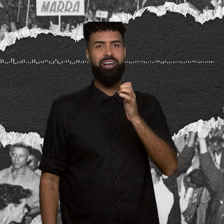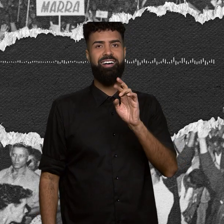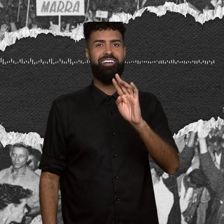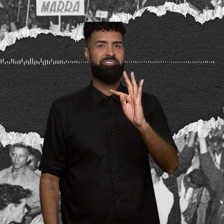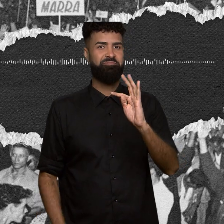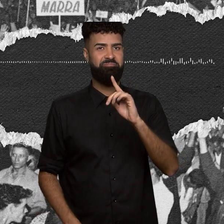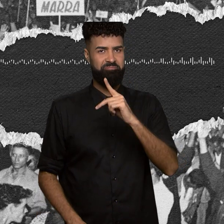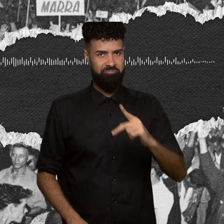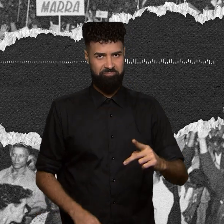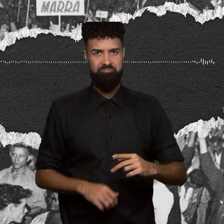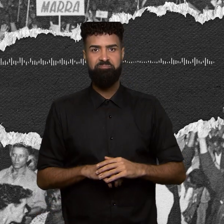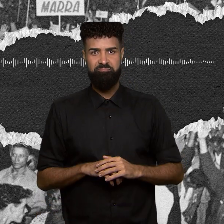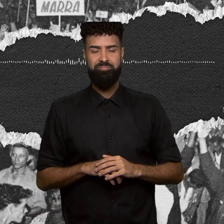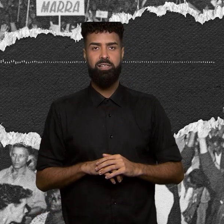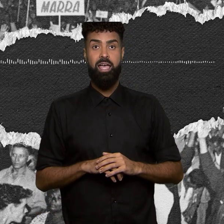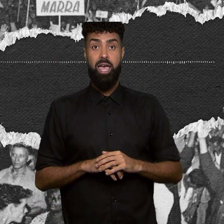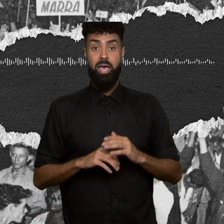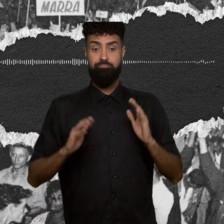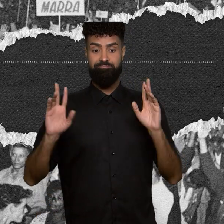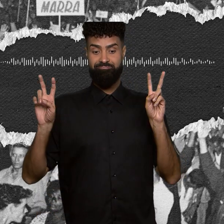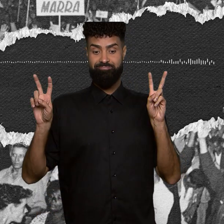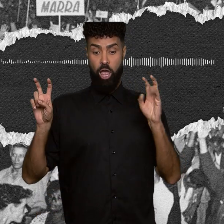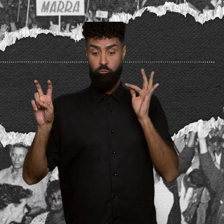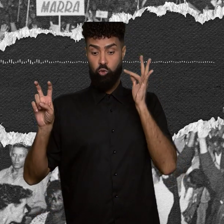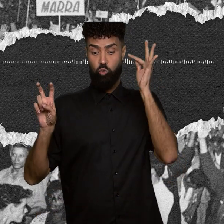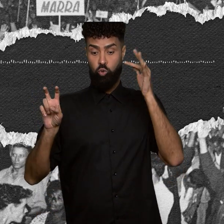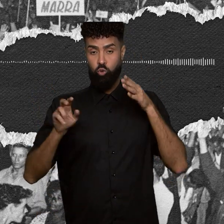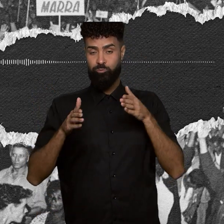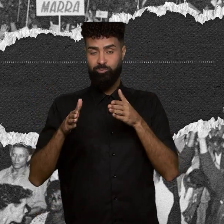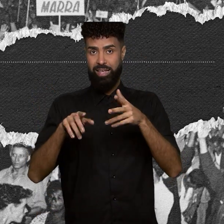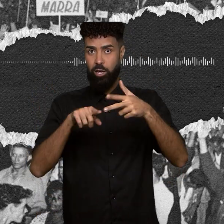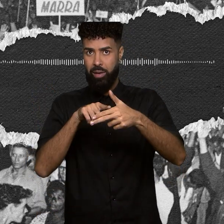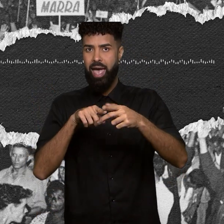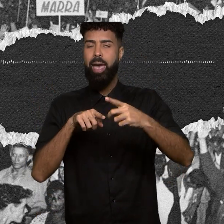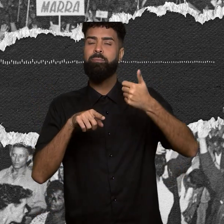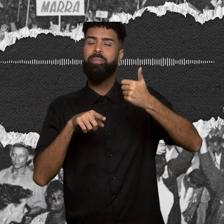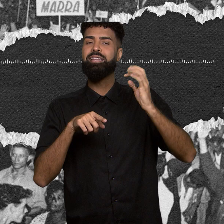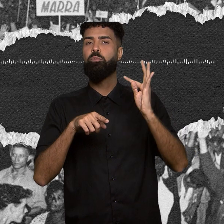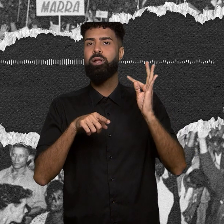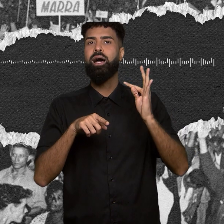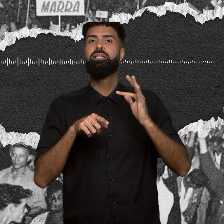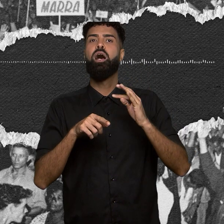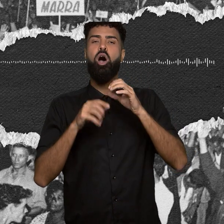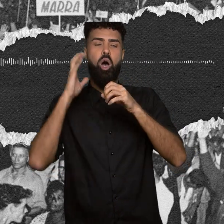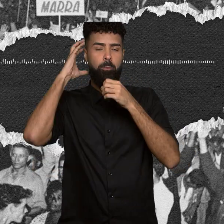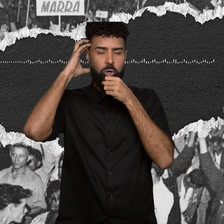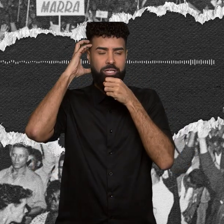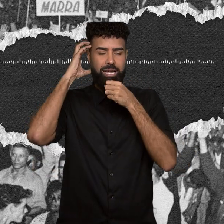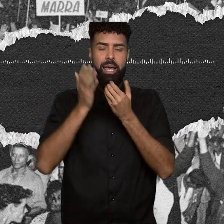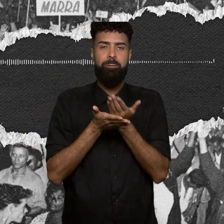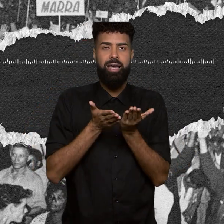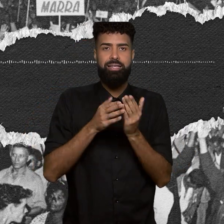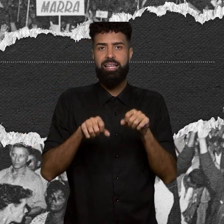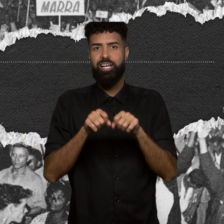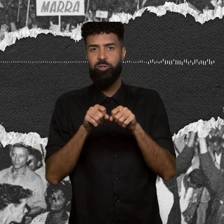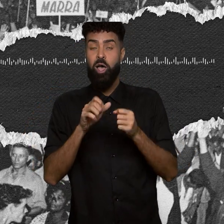Futuro Interrompido é a primeira temporada do podcast Perdas e Danos. Essa é uma produção original da Rádio Agência Nacional,